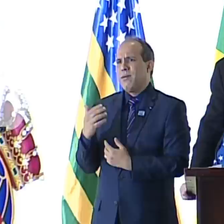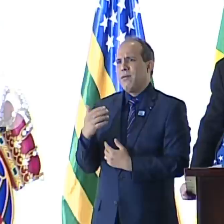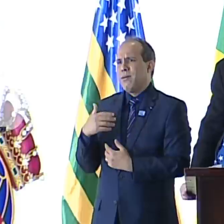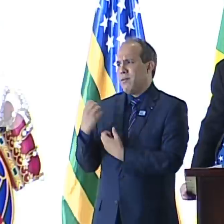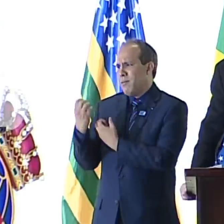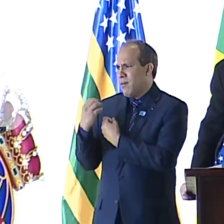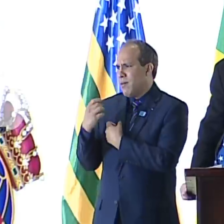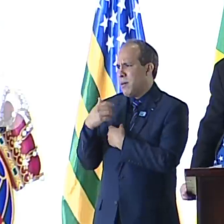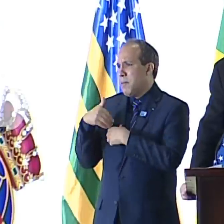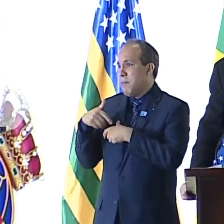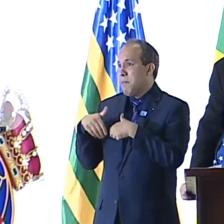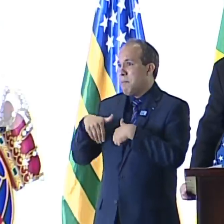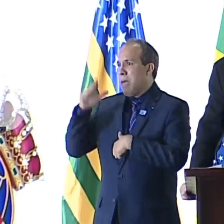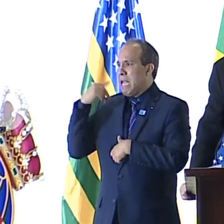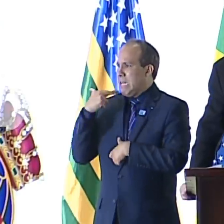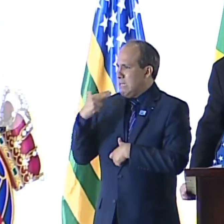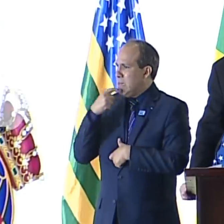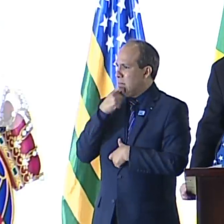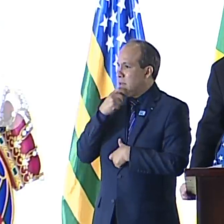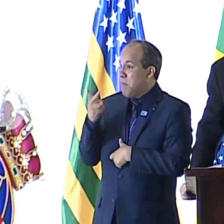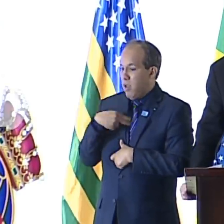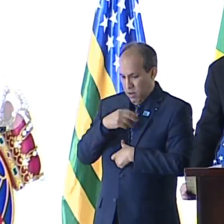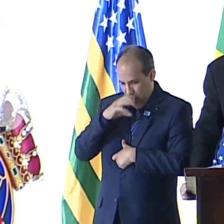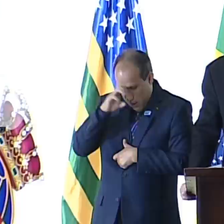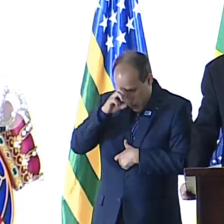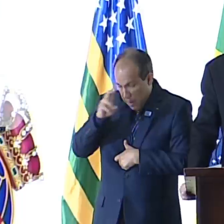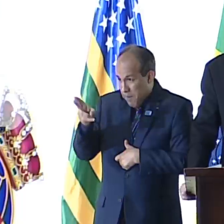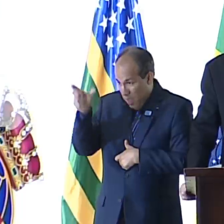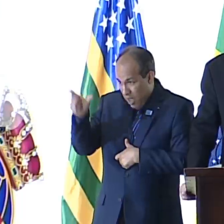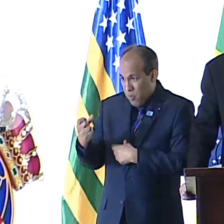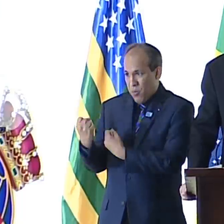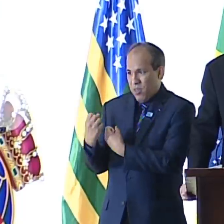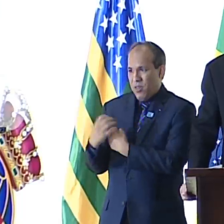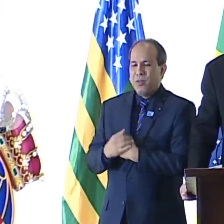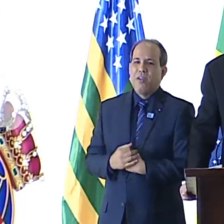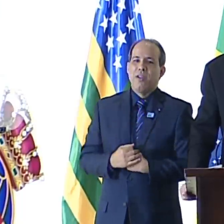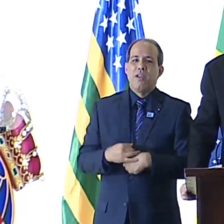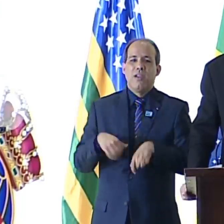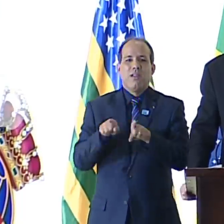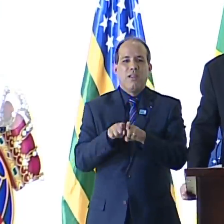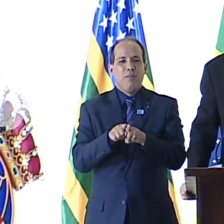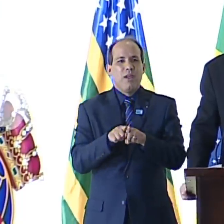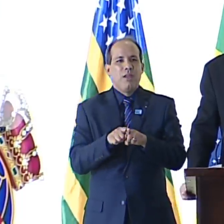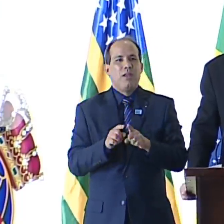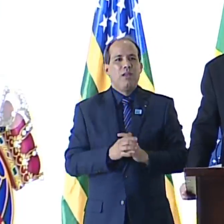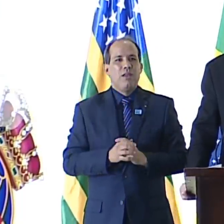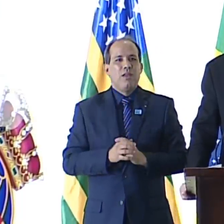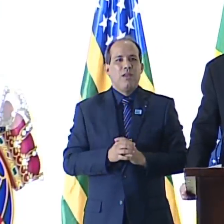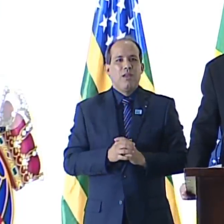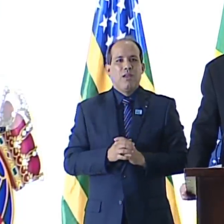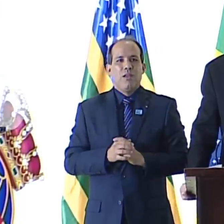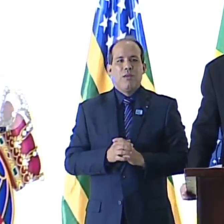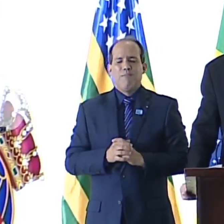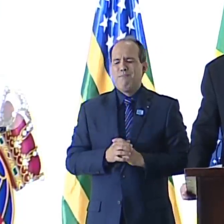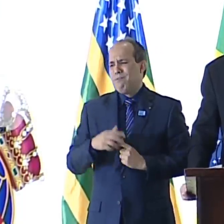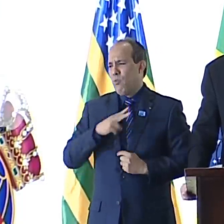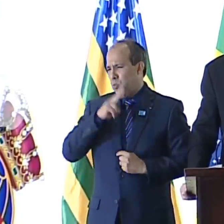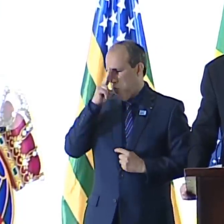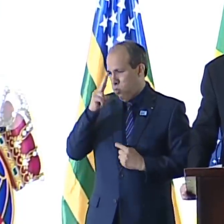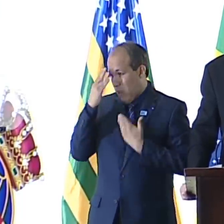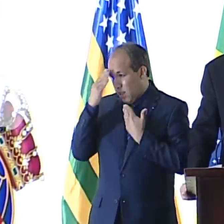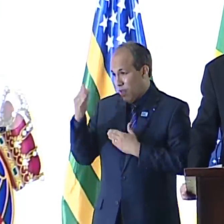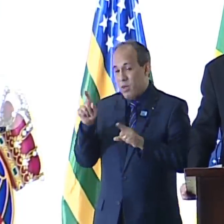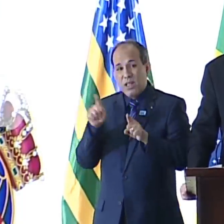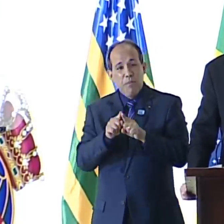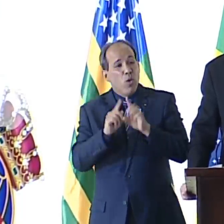acho que a maior parte do inglês que eu sei, e dizer da imensa gratidão minha e de tantos